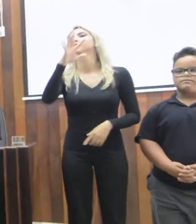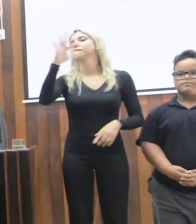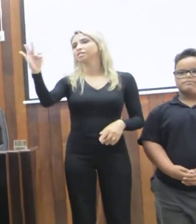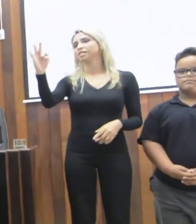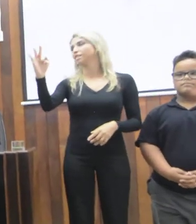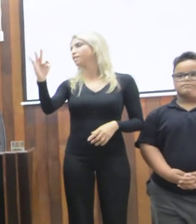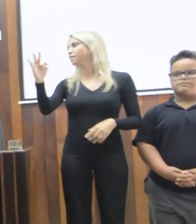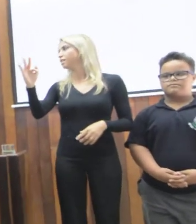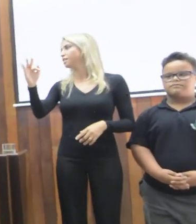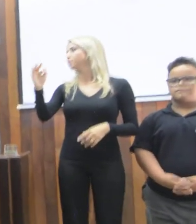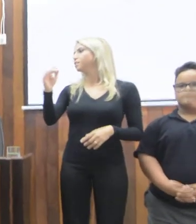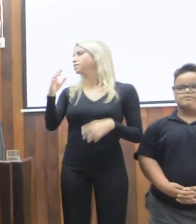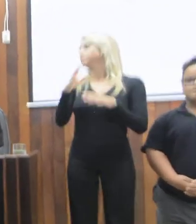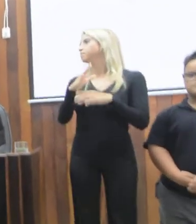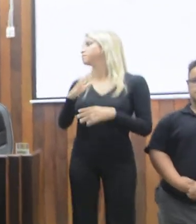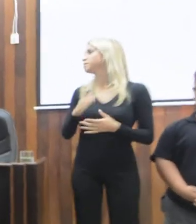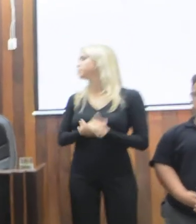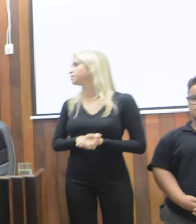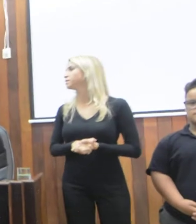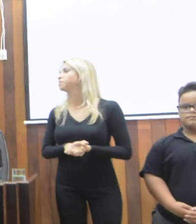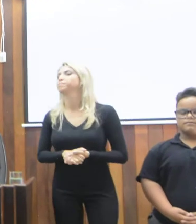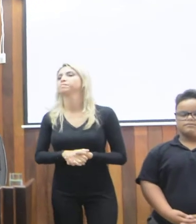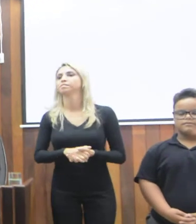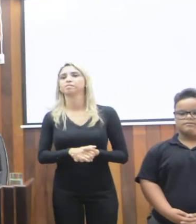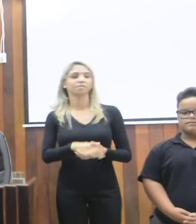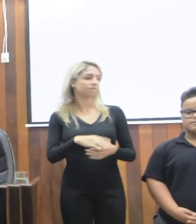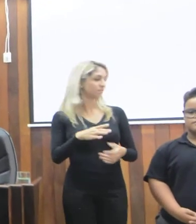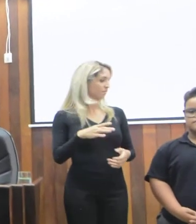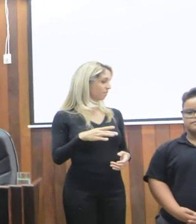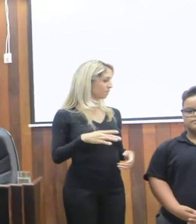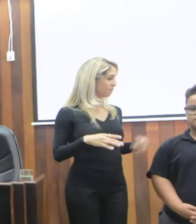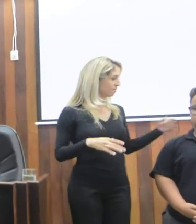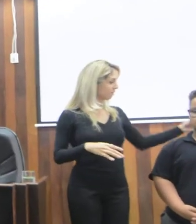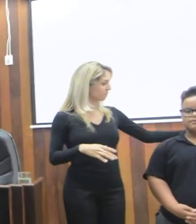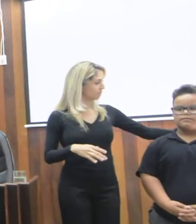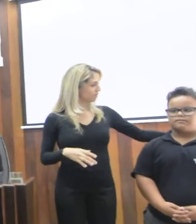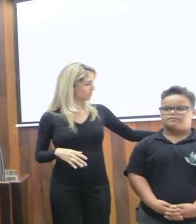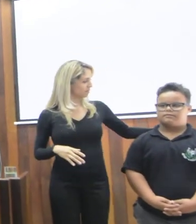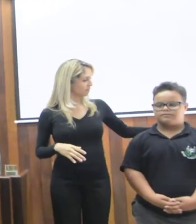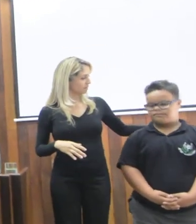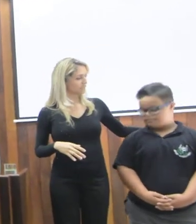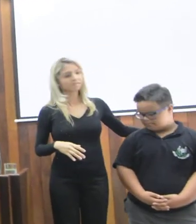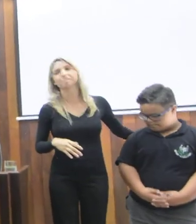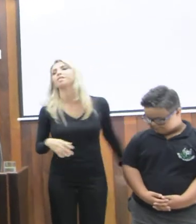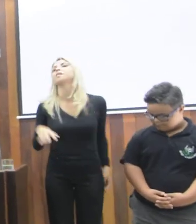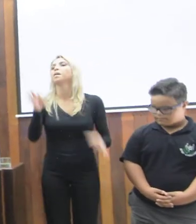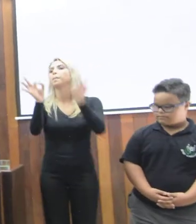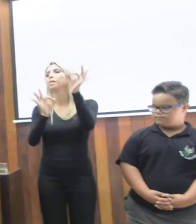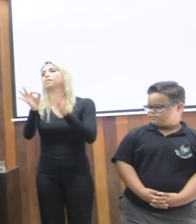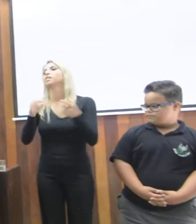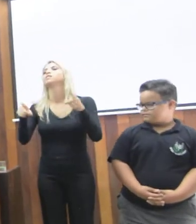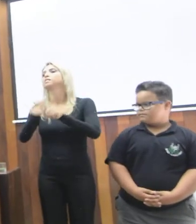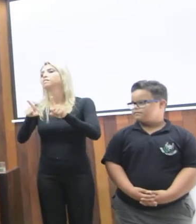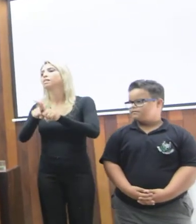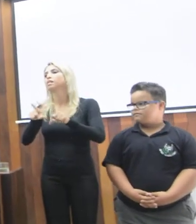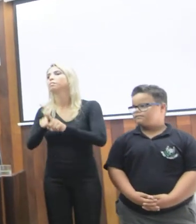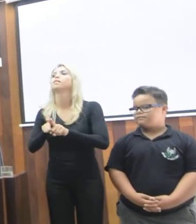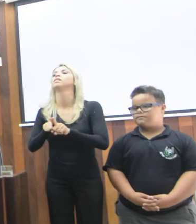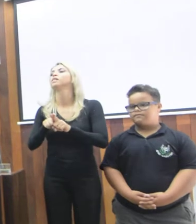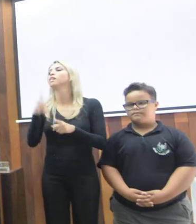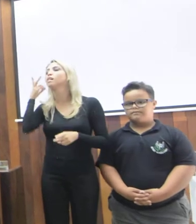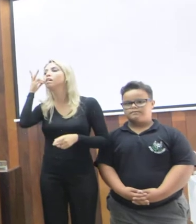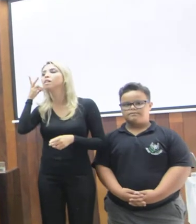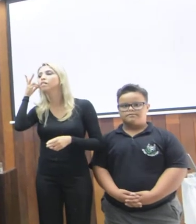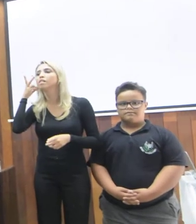língua brasileira de sinais e que foi um projeto que a vereadora Alexandra,